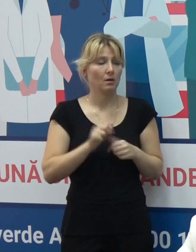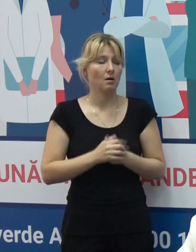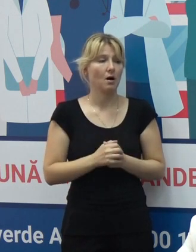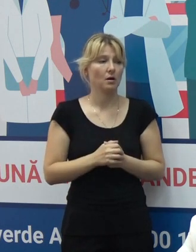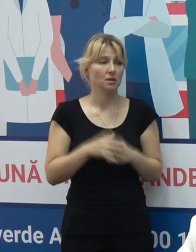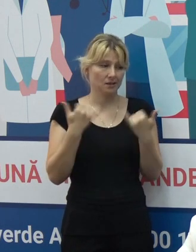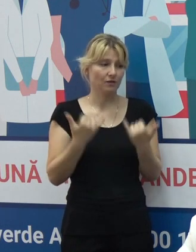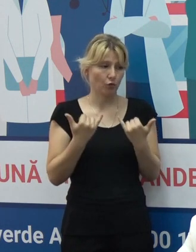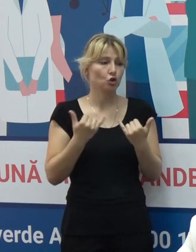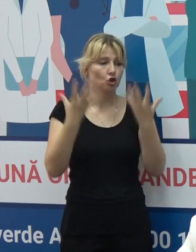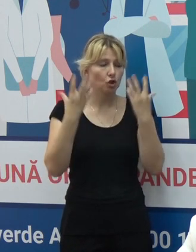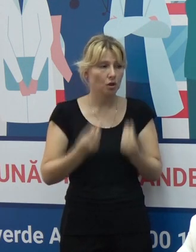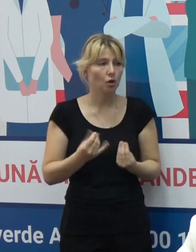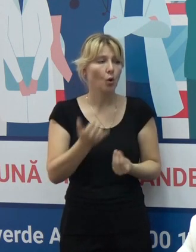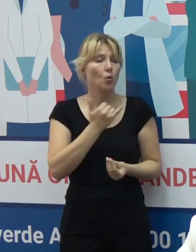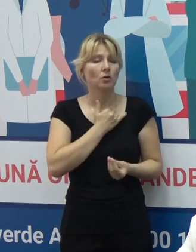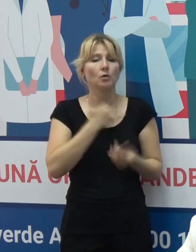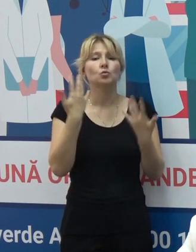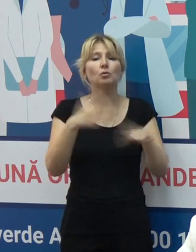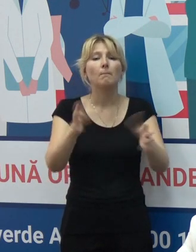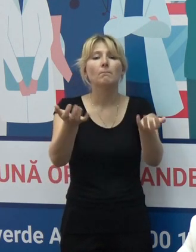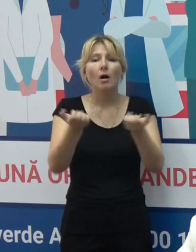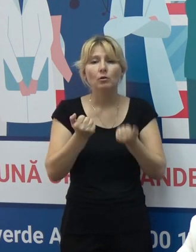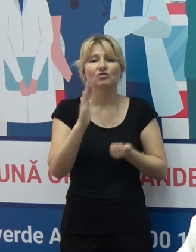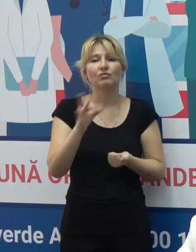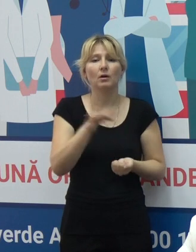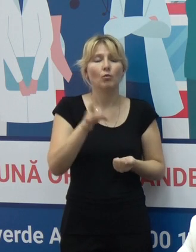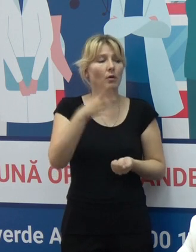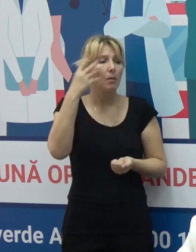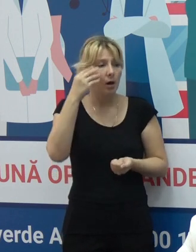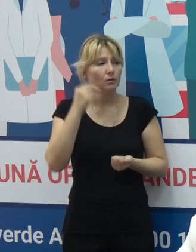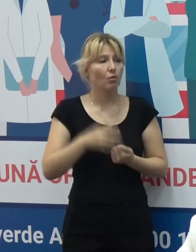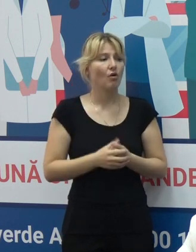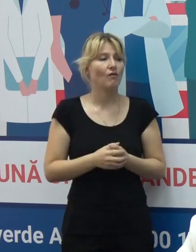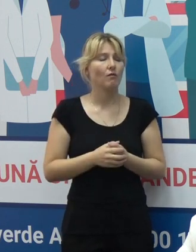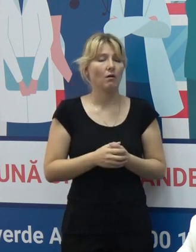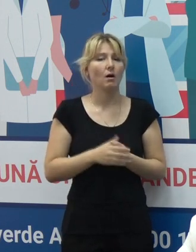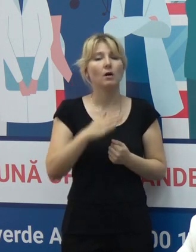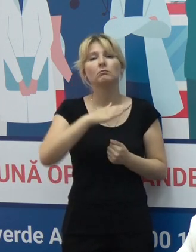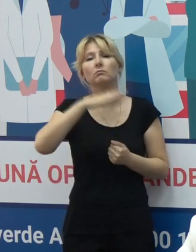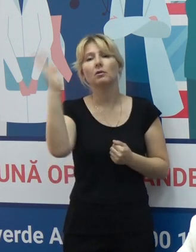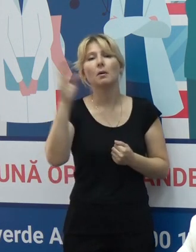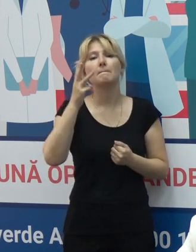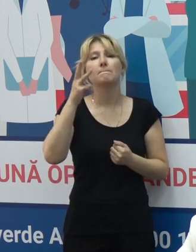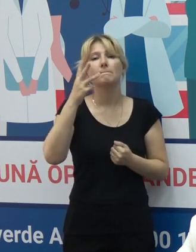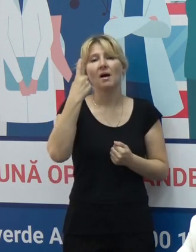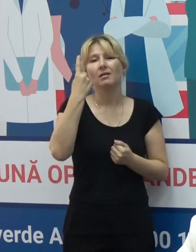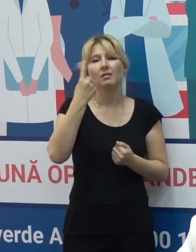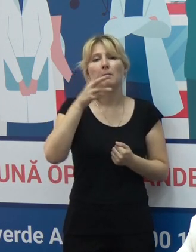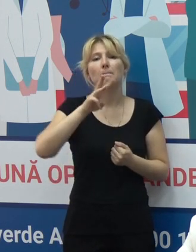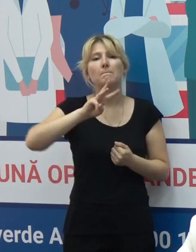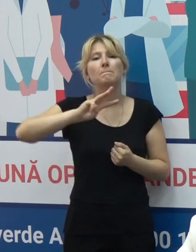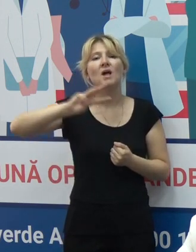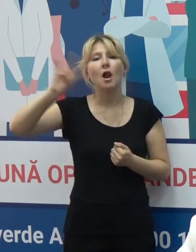astăzi au fost administrate în Republica Moldova peste 1 milion, deci practic 1